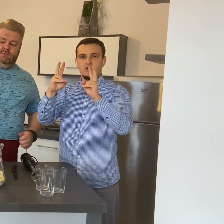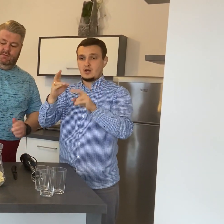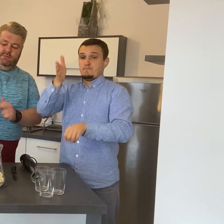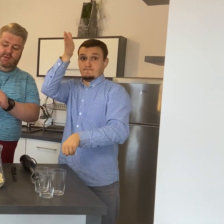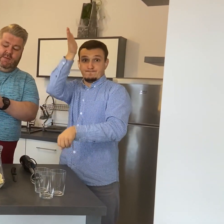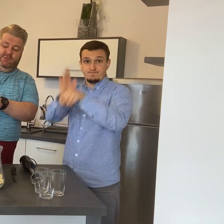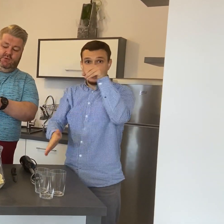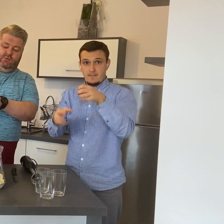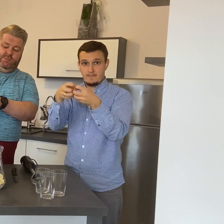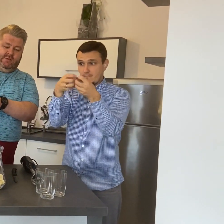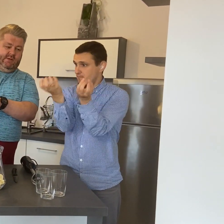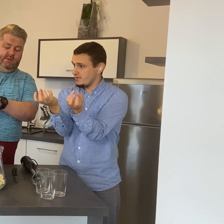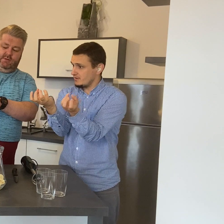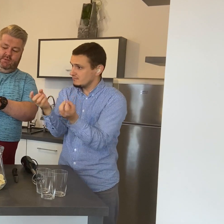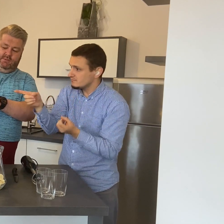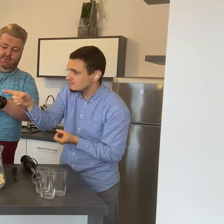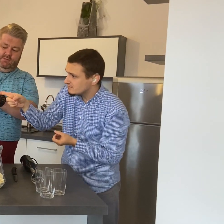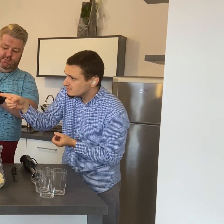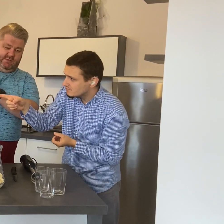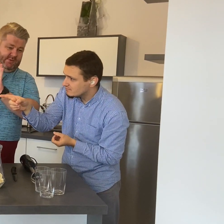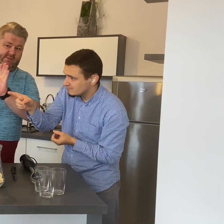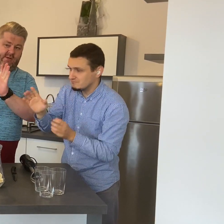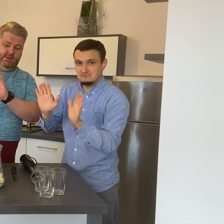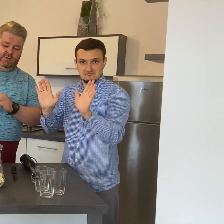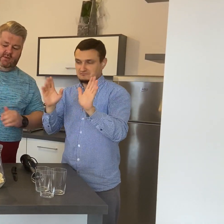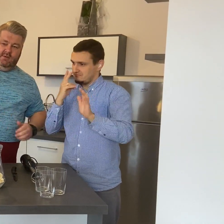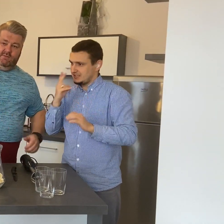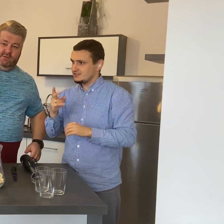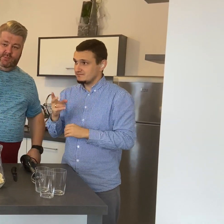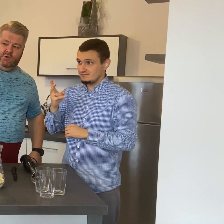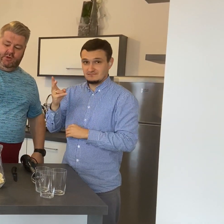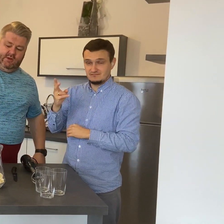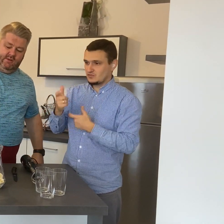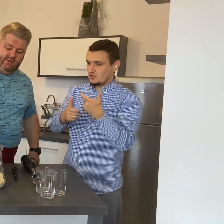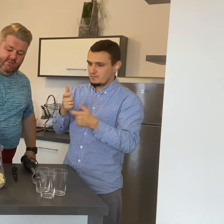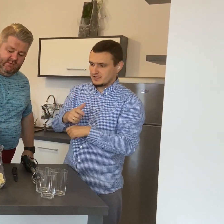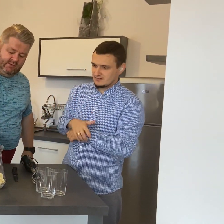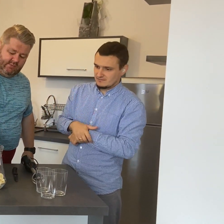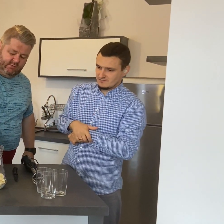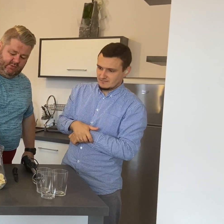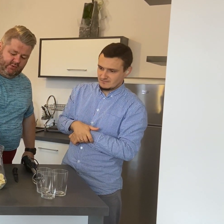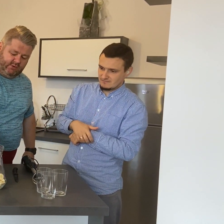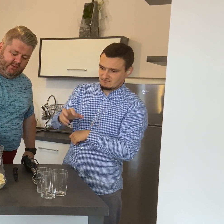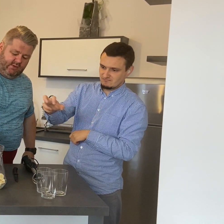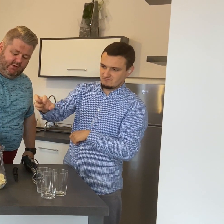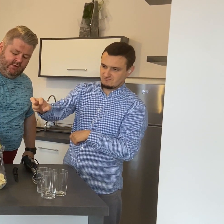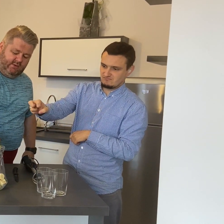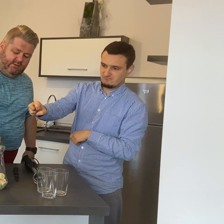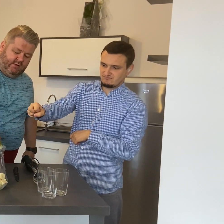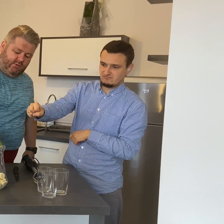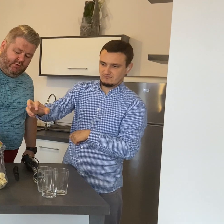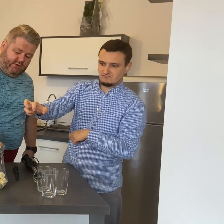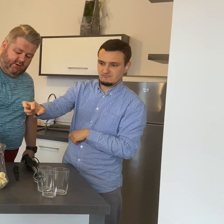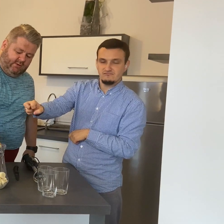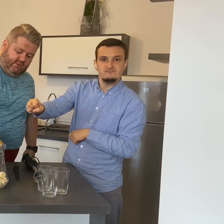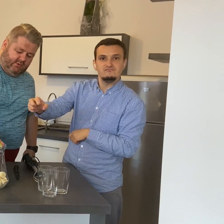Nie mam w środku pestek, bez pestek, więc spokojnie wyciskam sobie sok z limonki do